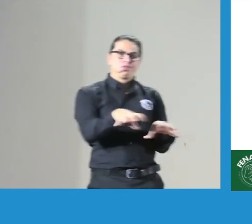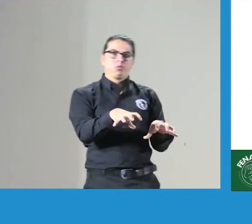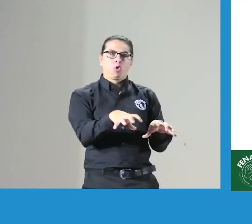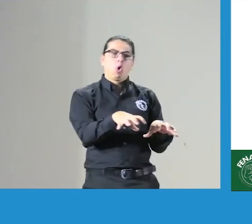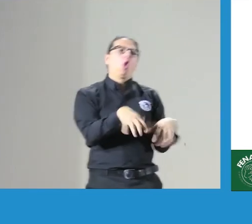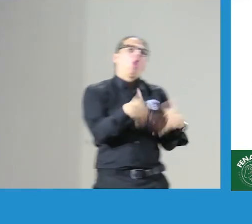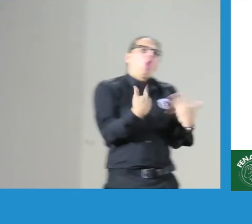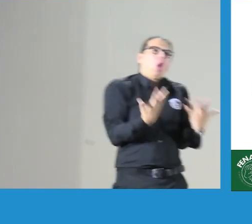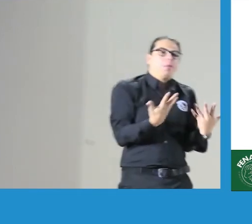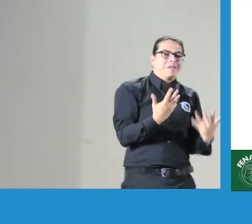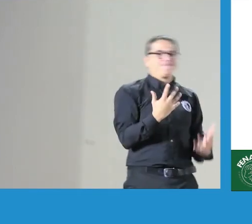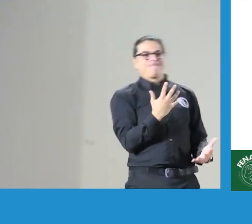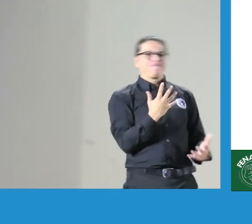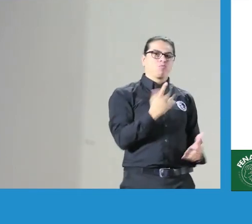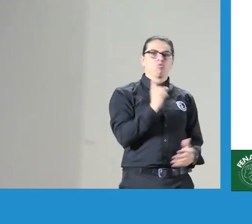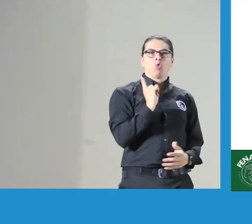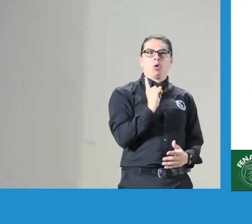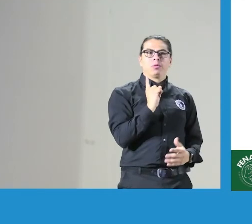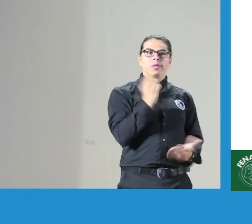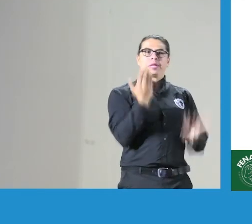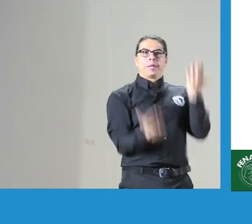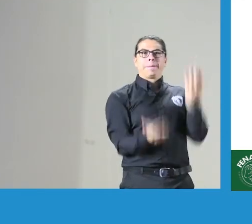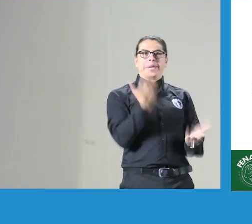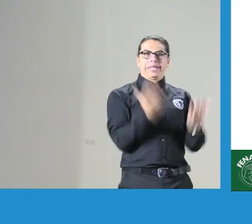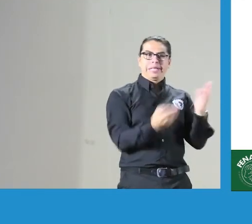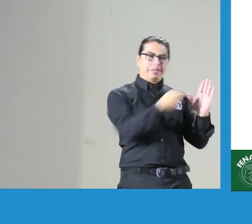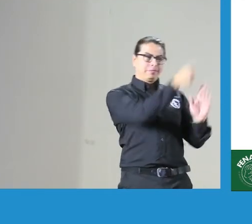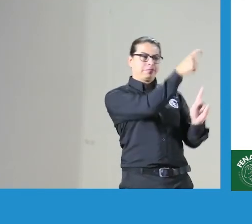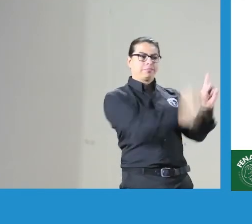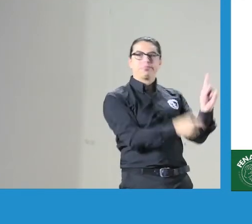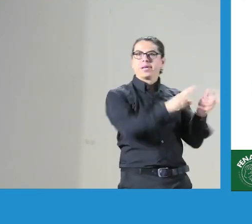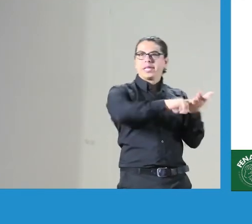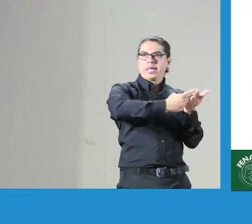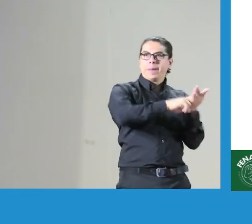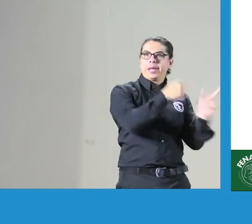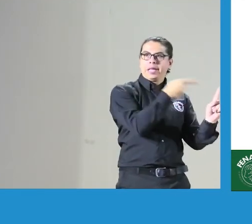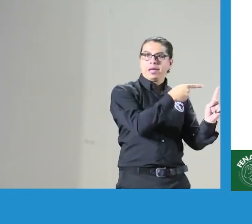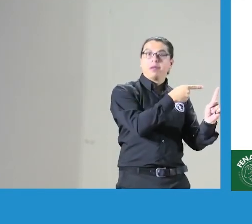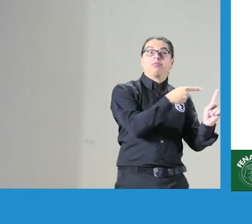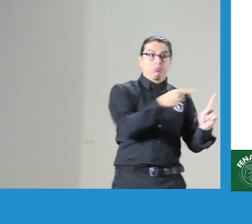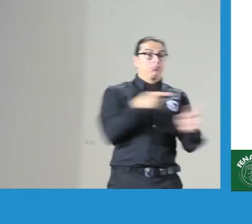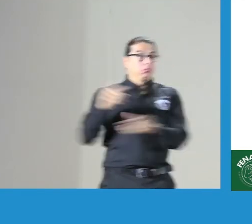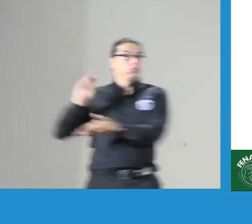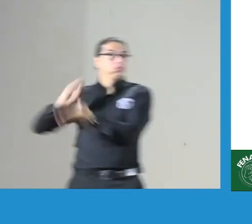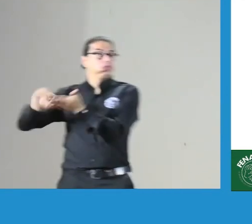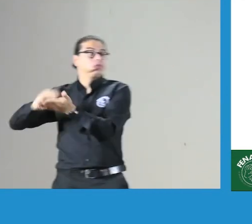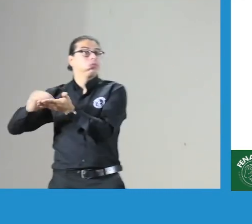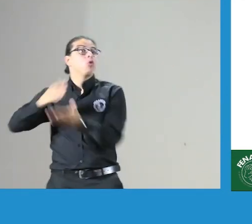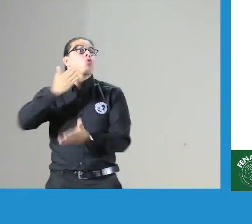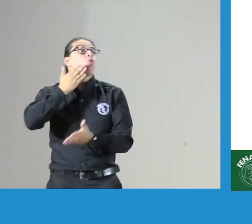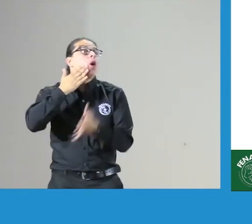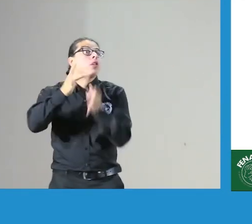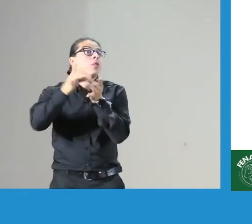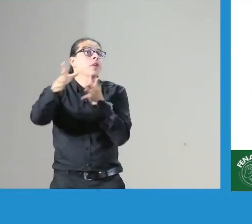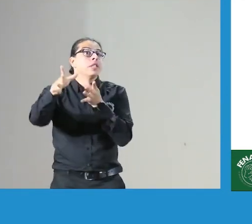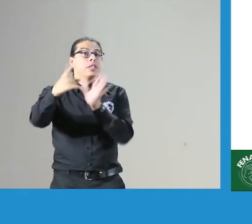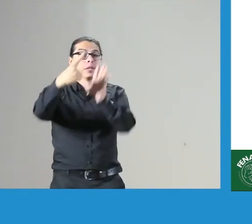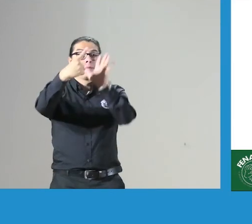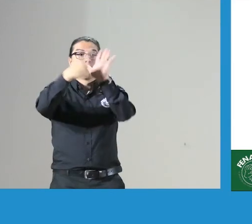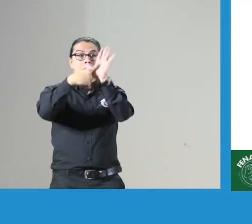puede actuar de una manera adecuada y están dados para el intérprete ¿y cuándo